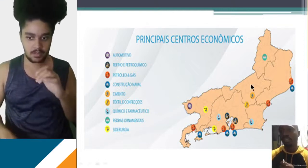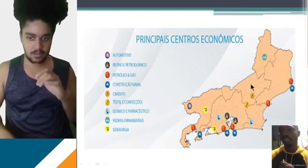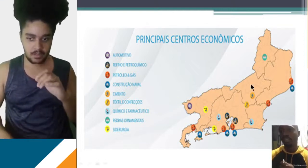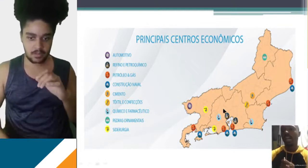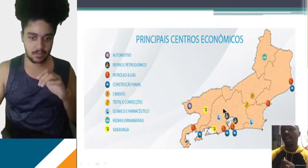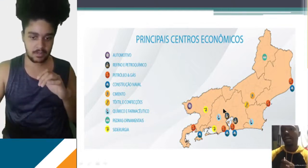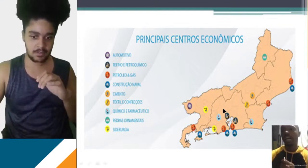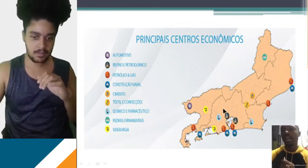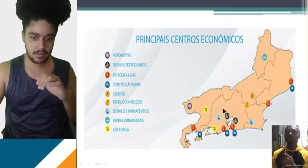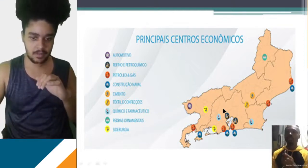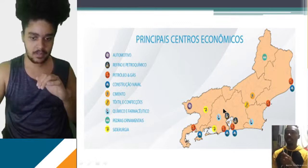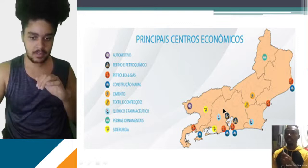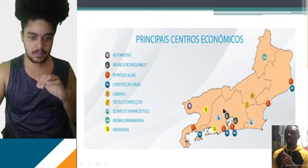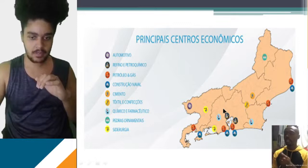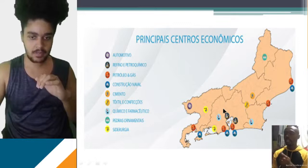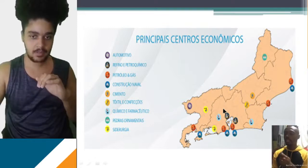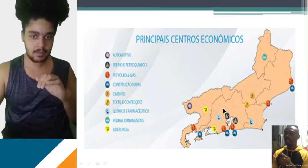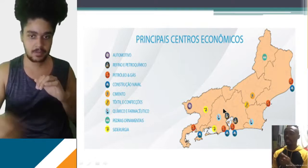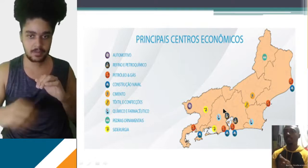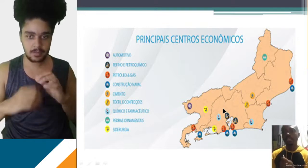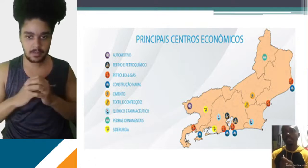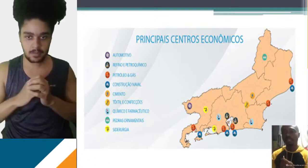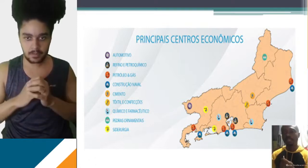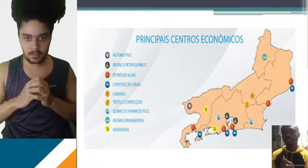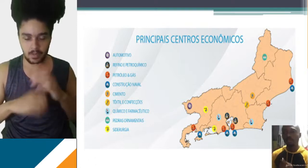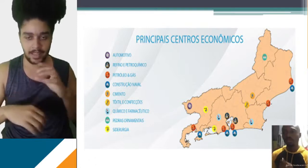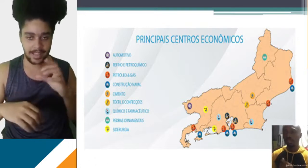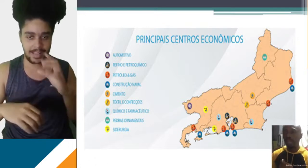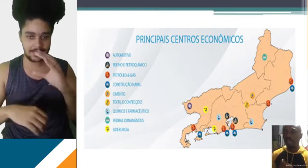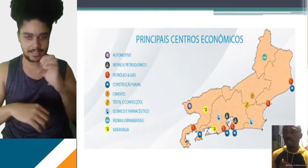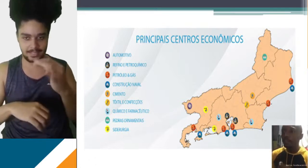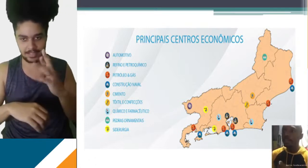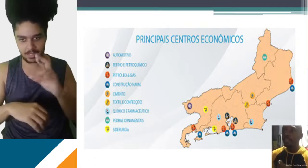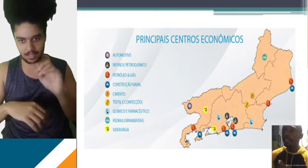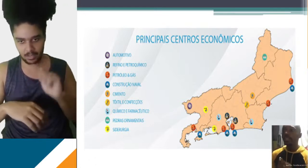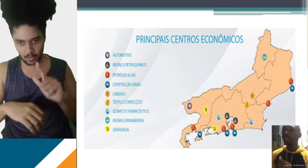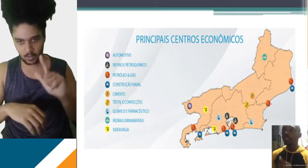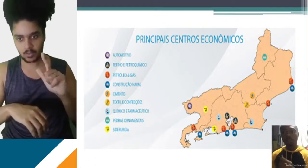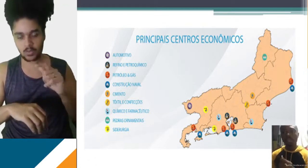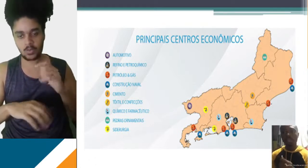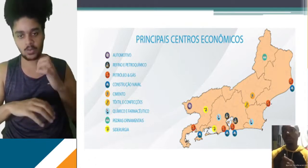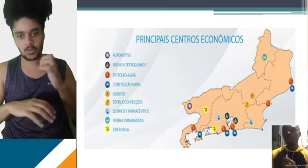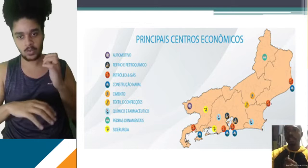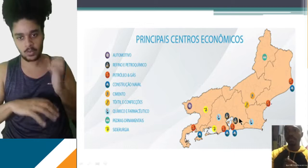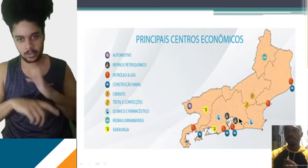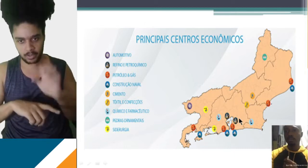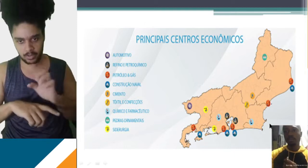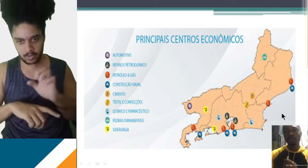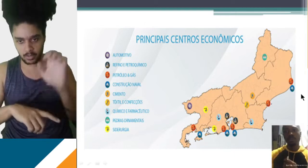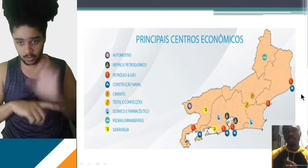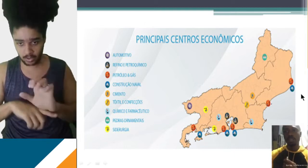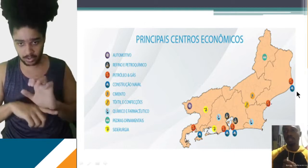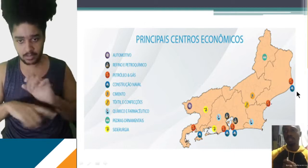extrações de cavas, de areia e produção que a gente tem nessa região aqui mais central do nosso estado. E construção naval, aqui